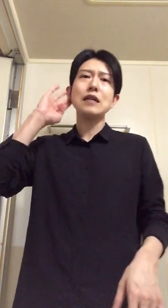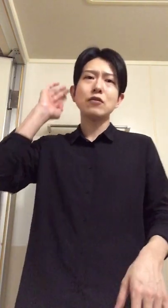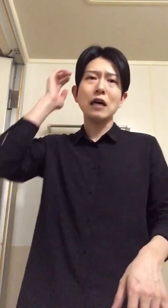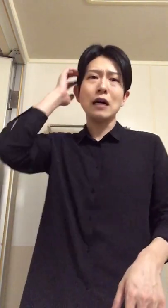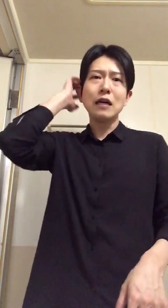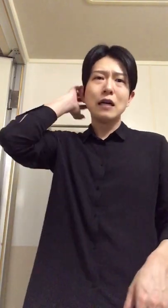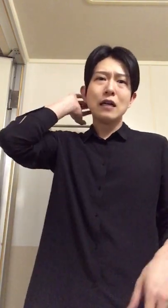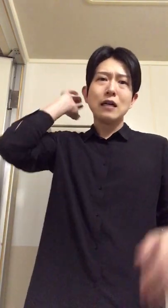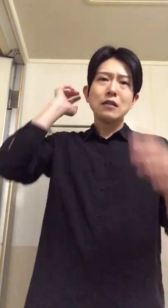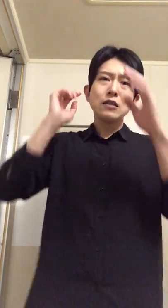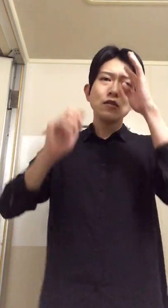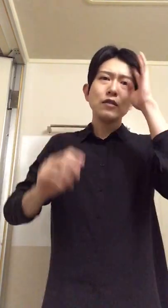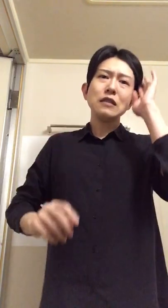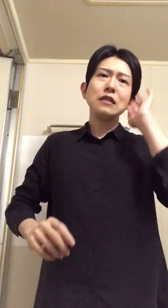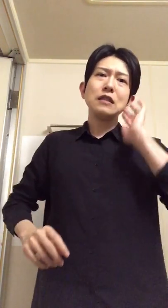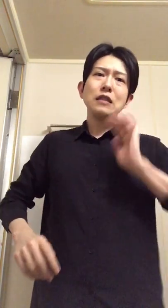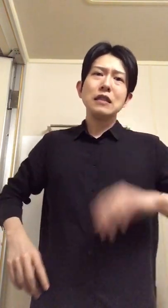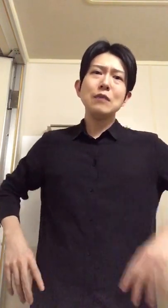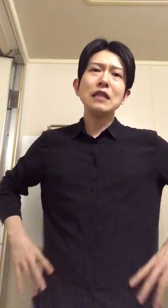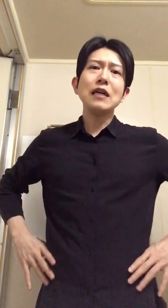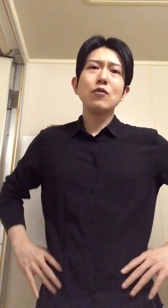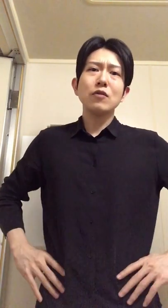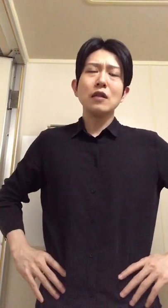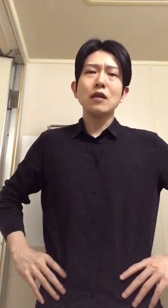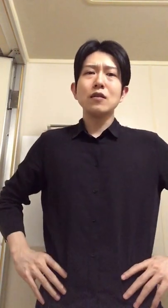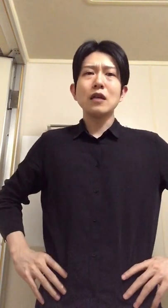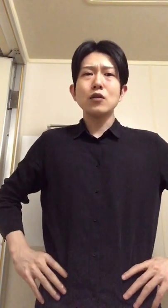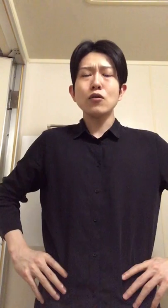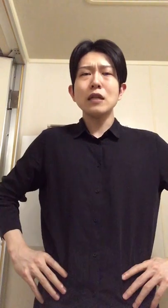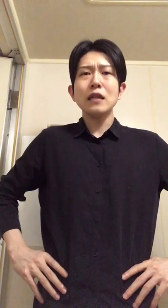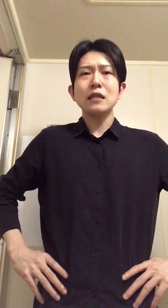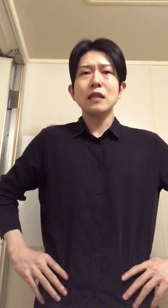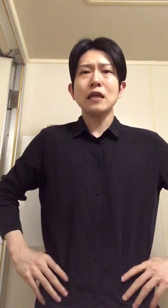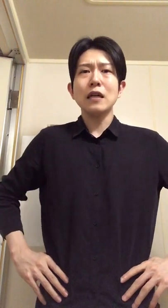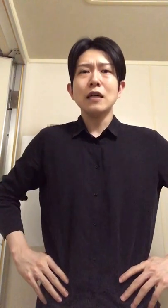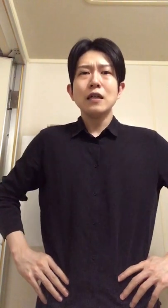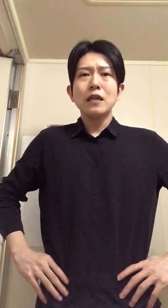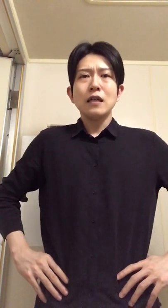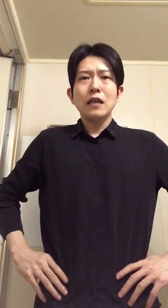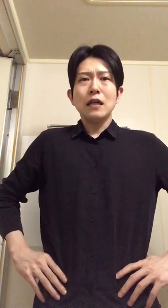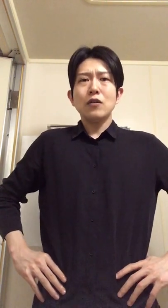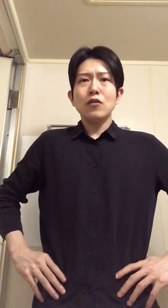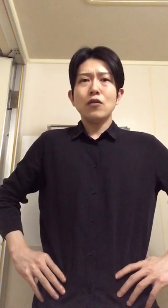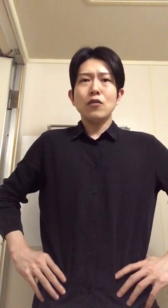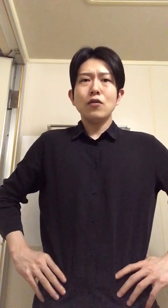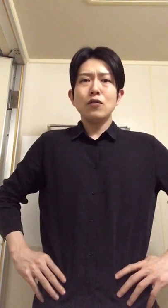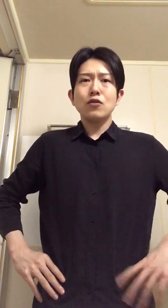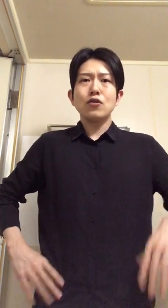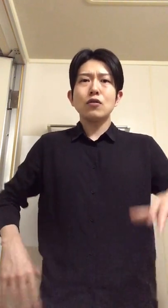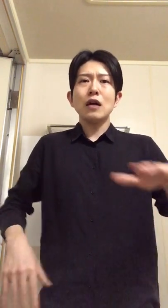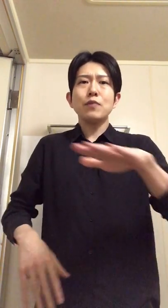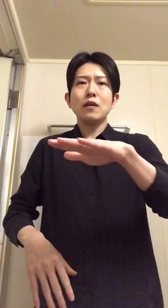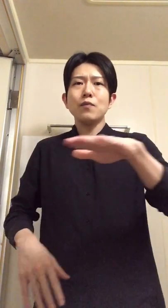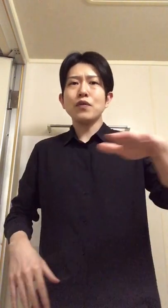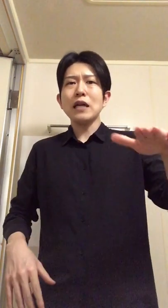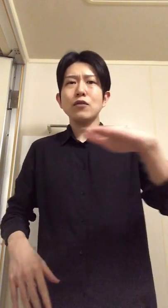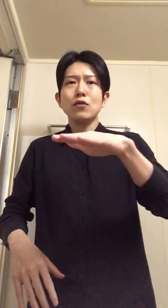れないとさうん意味ないと思うんだよなんかそんな変なさなんかあのー中途半端なプライド